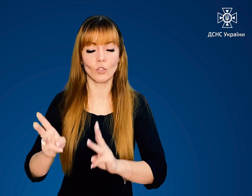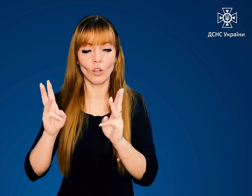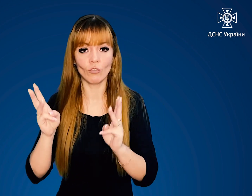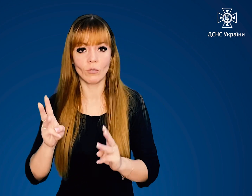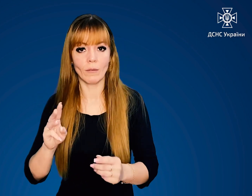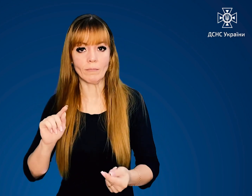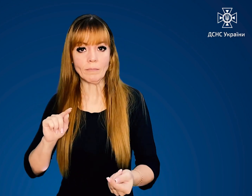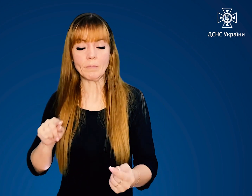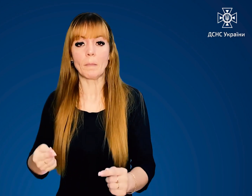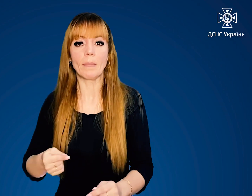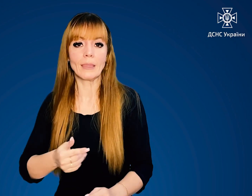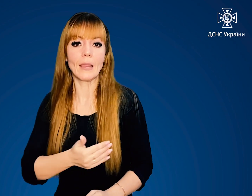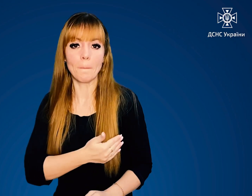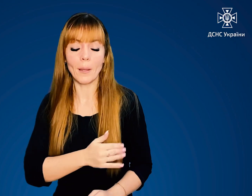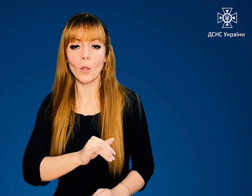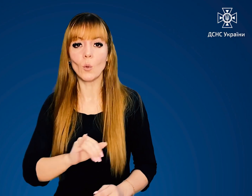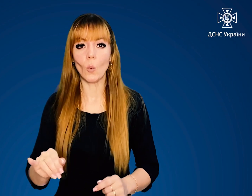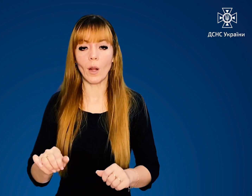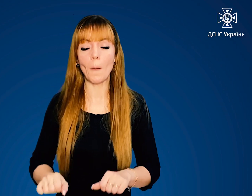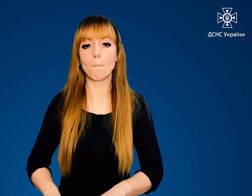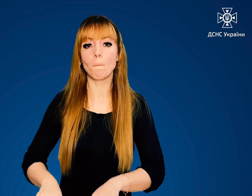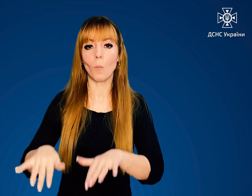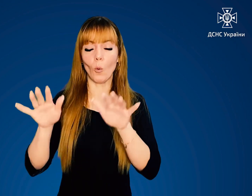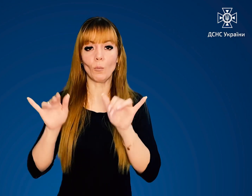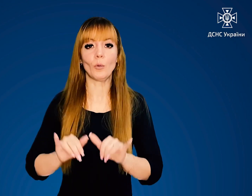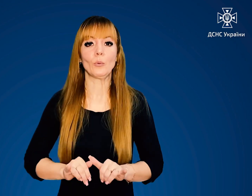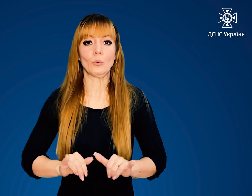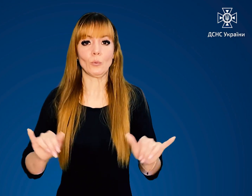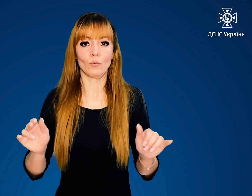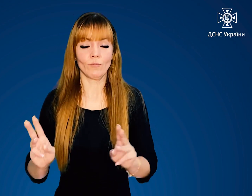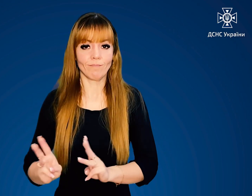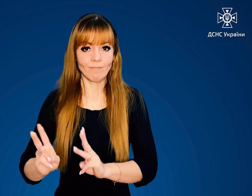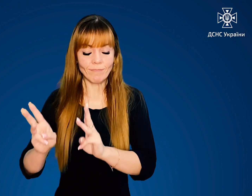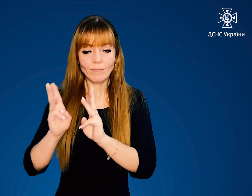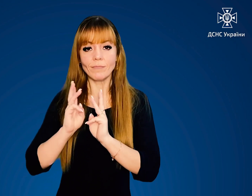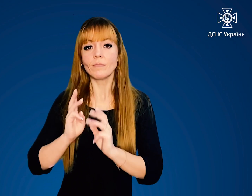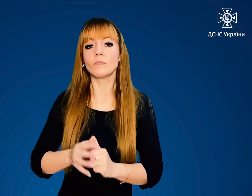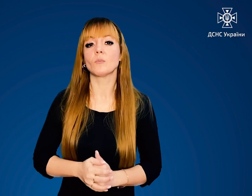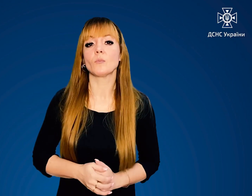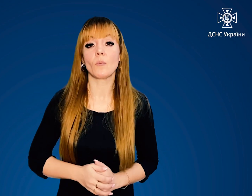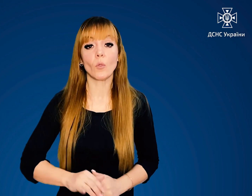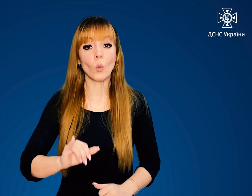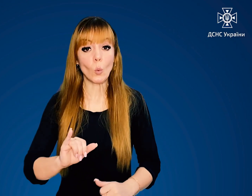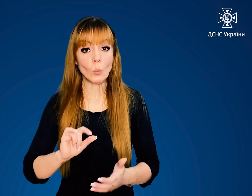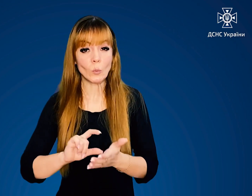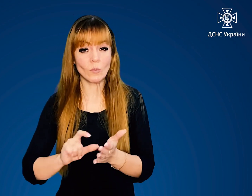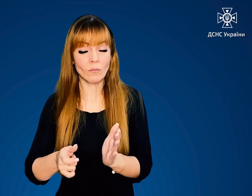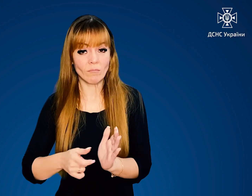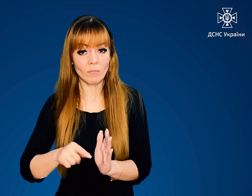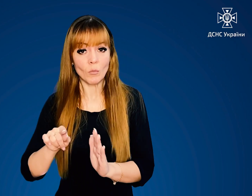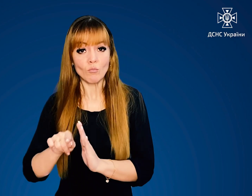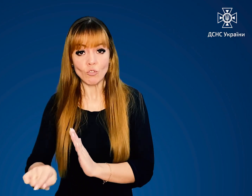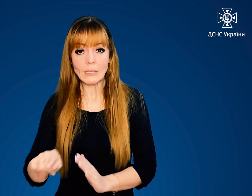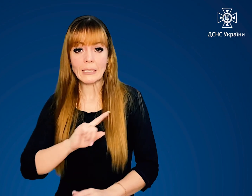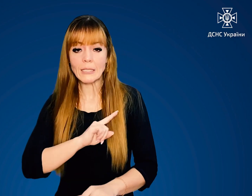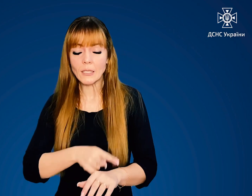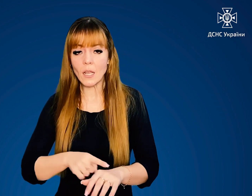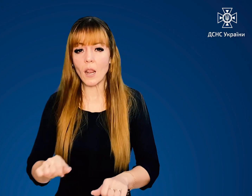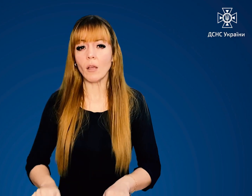від перепаду температури та впливу полум'я. У сильно задимленому приміщенні рухайтесь